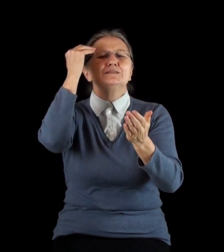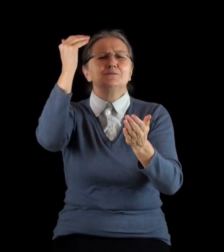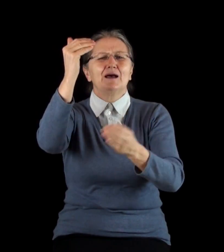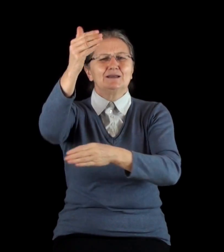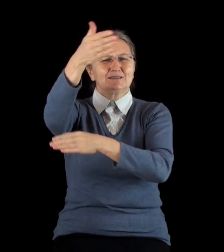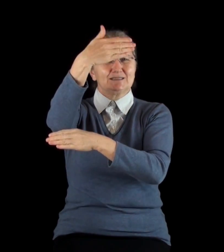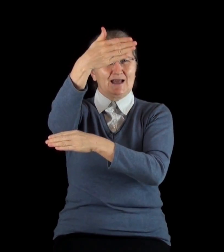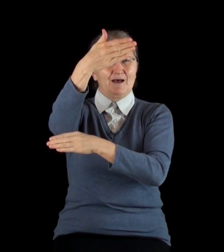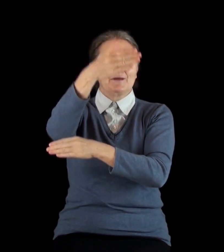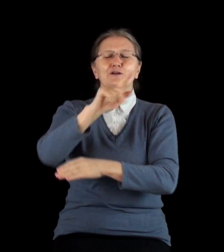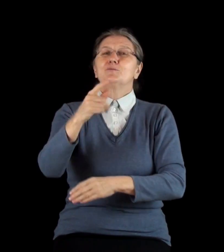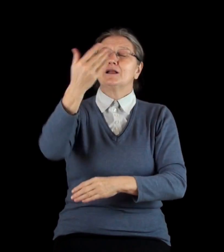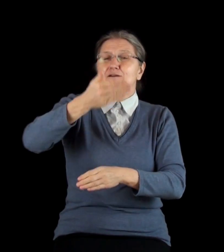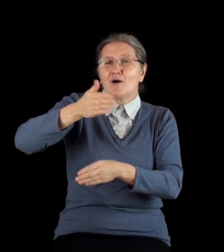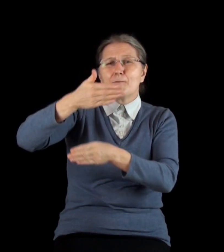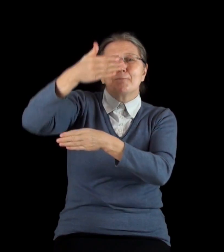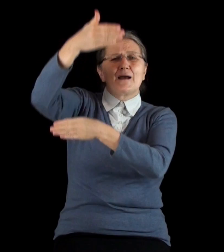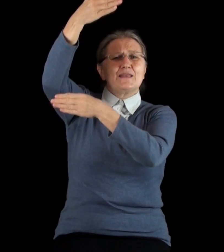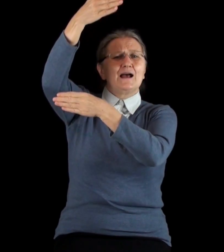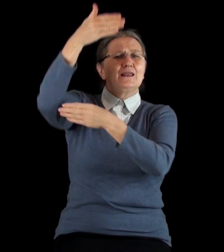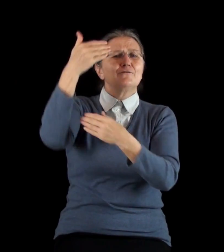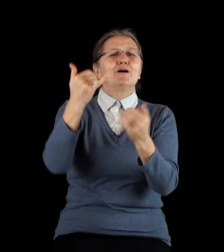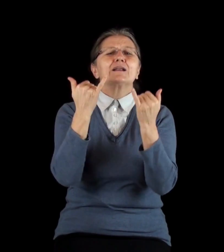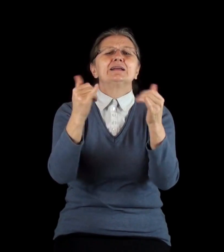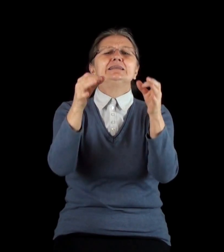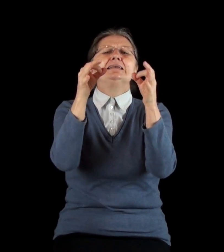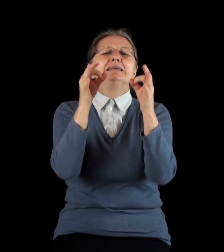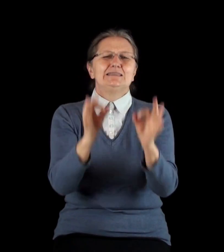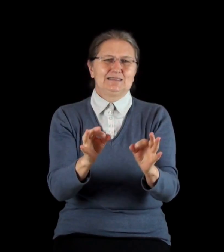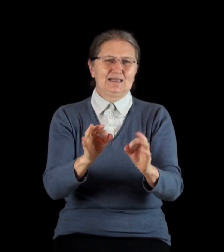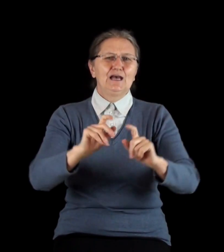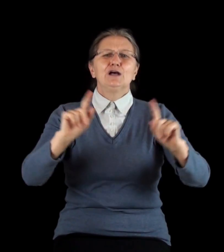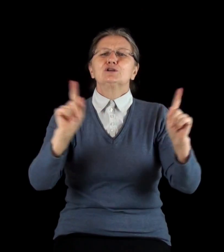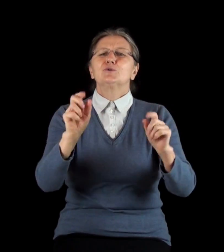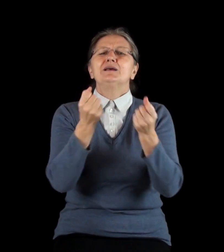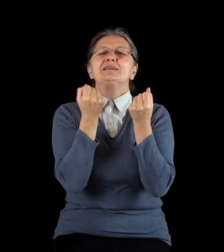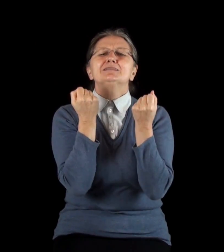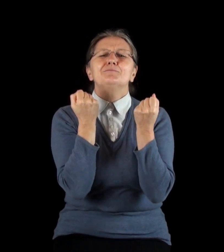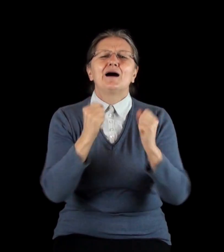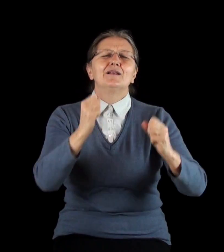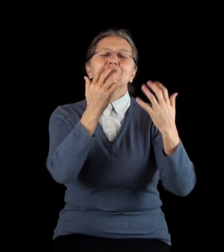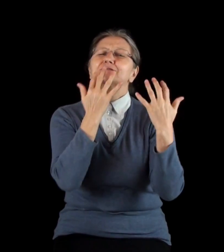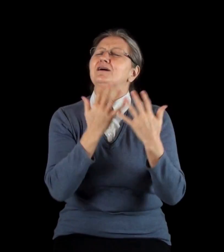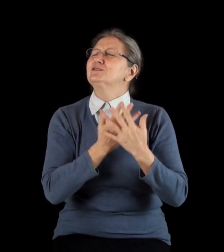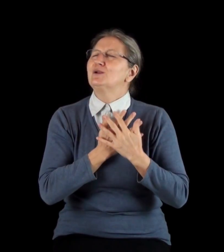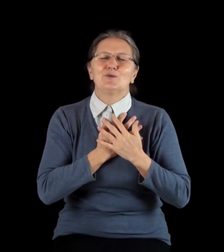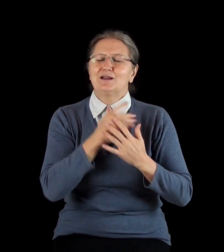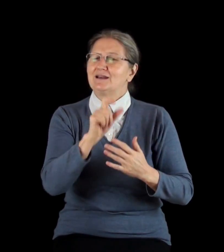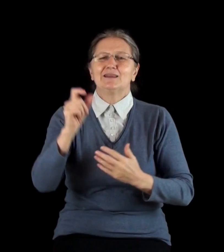знамя, чтобы они подняли его ради истины, чтобы избавились возлюбленные